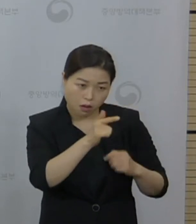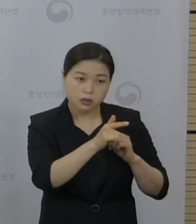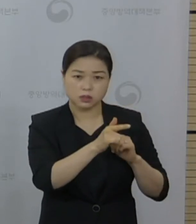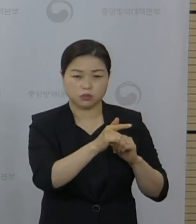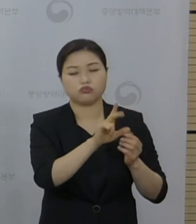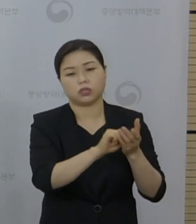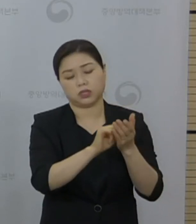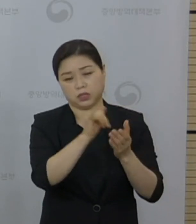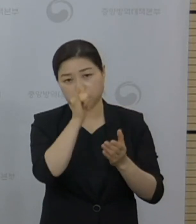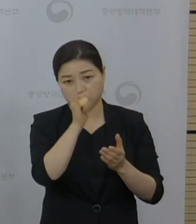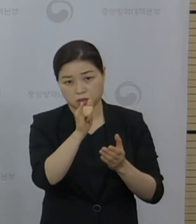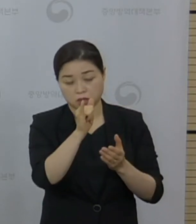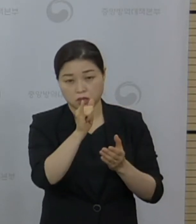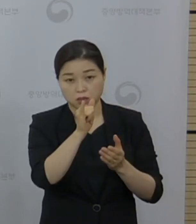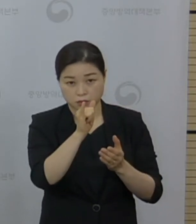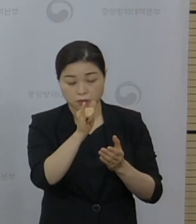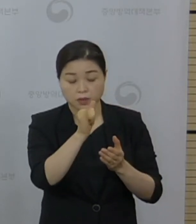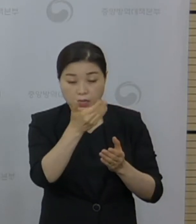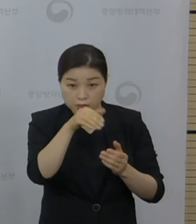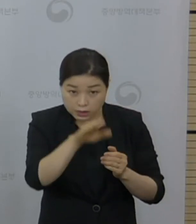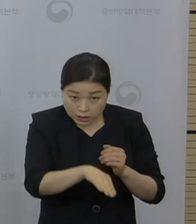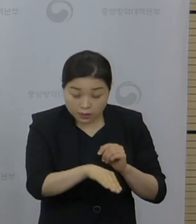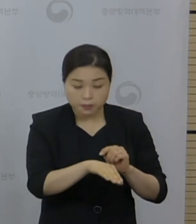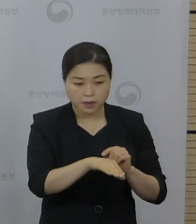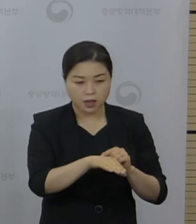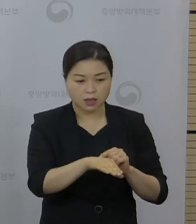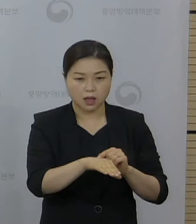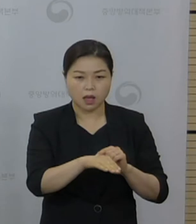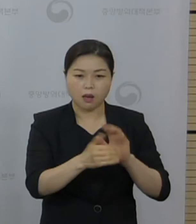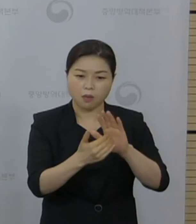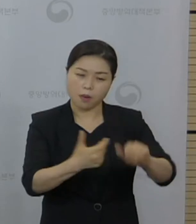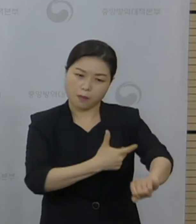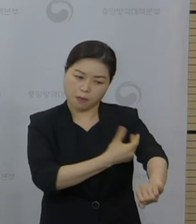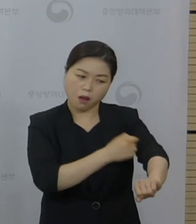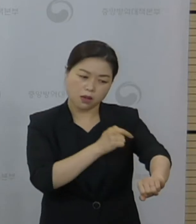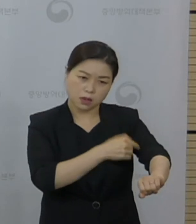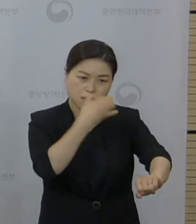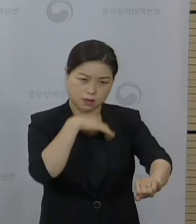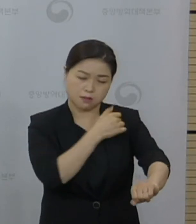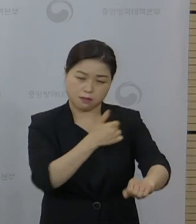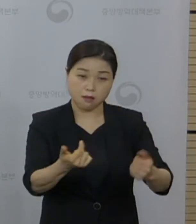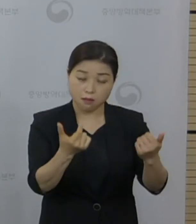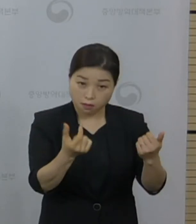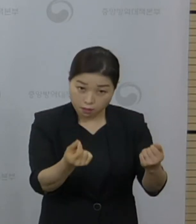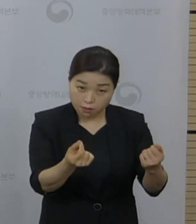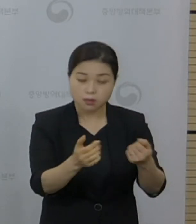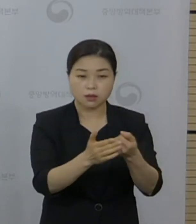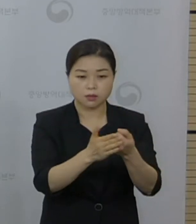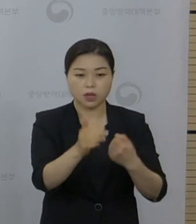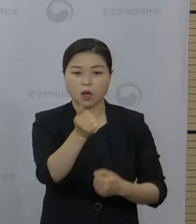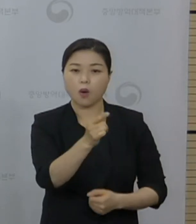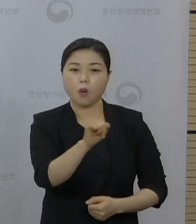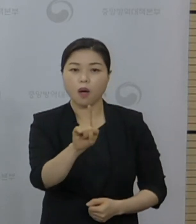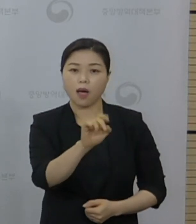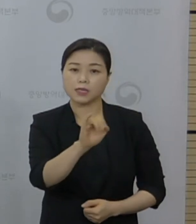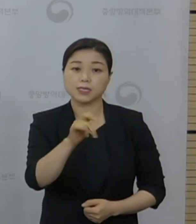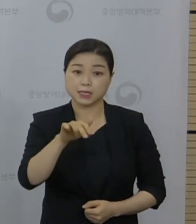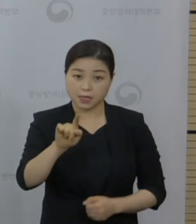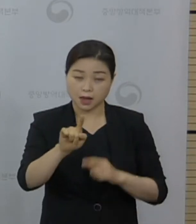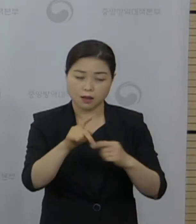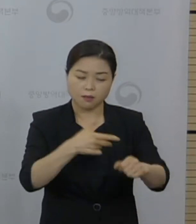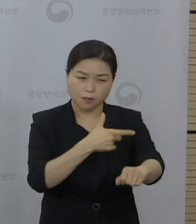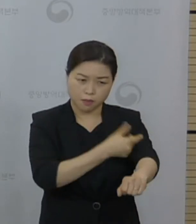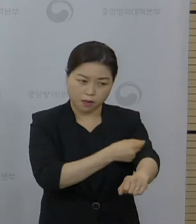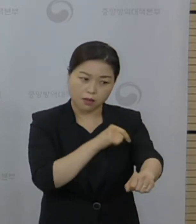예방접종의 이득이 훨씬 크다는 부분을 전제를 하고 있고 이를 통해서 화이자 백신에 대한 예방접종은